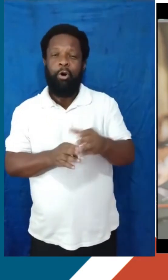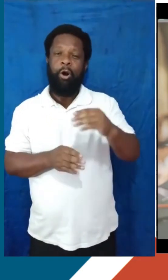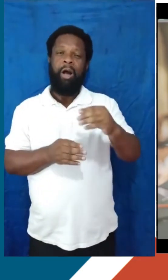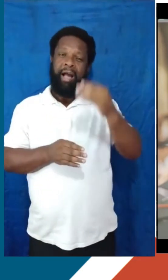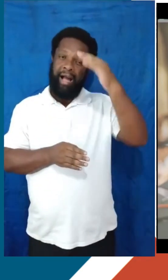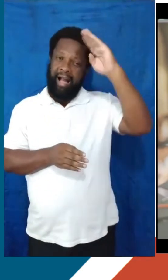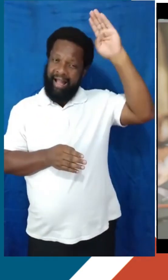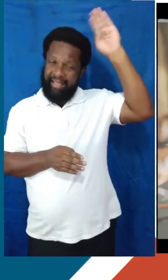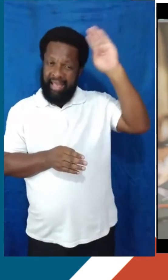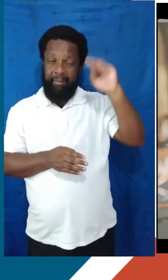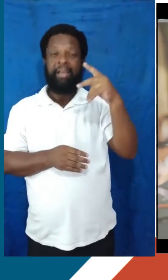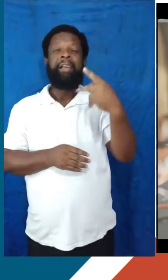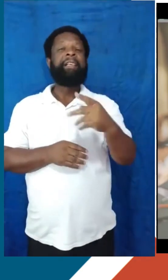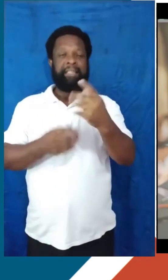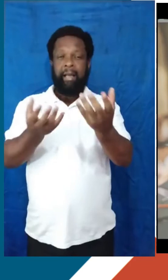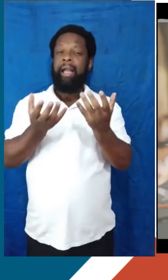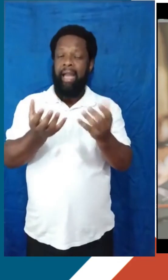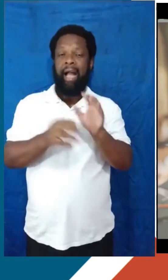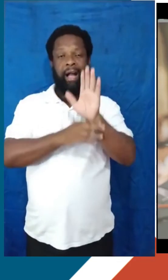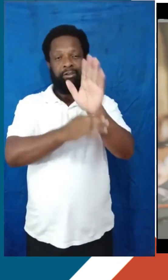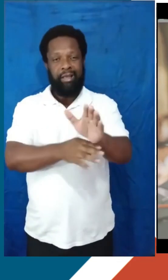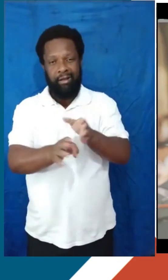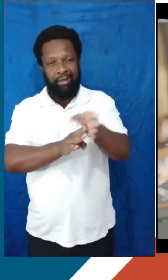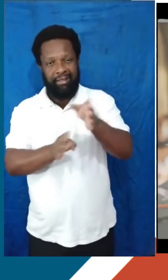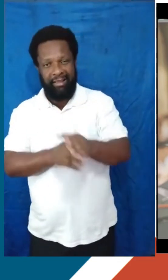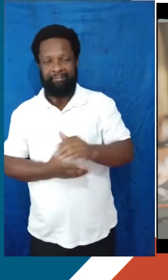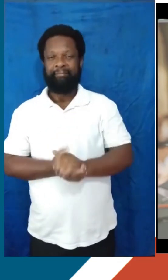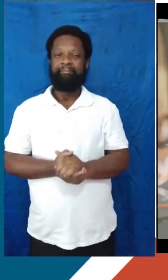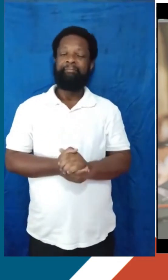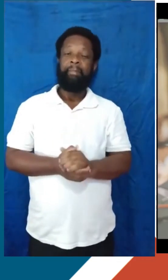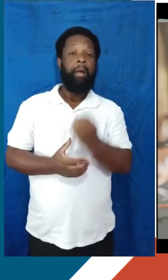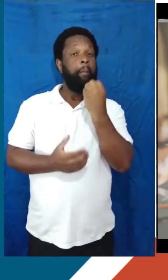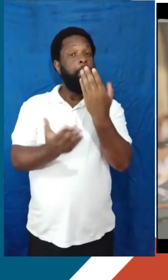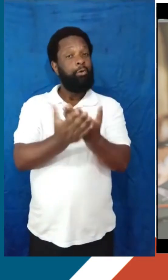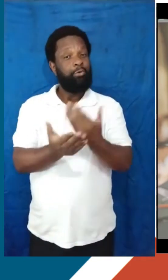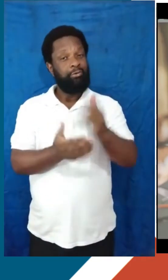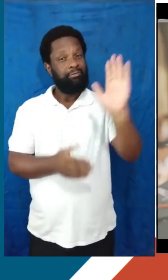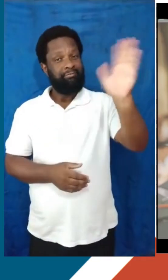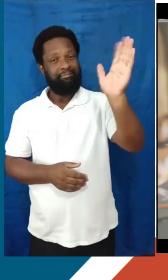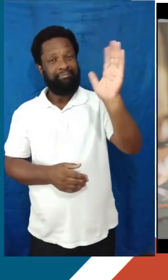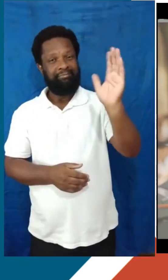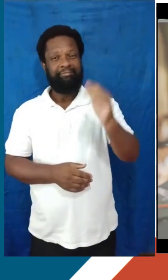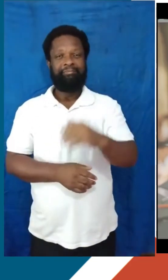polos de vocês, que eles com certeza vão poder ajudar e orientar nessa escolha, tá. Bons estudos e até o próximo vídeo.